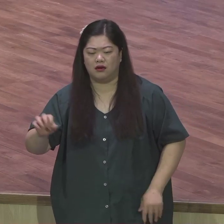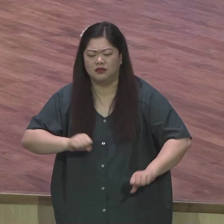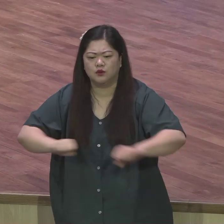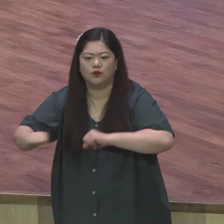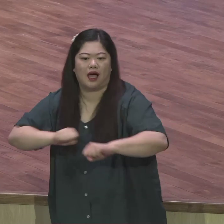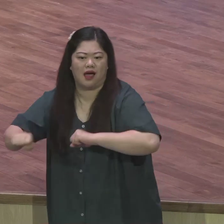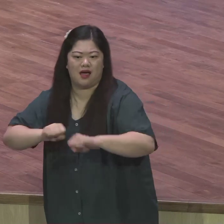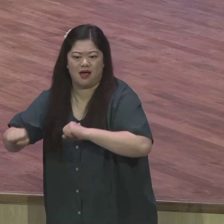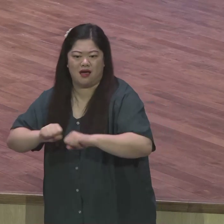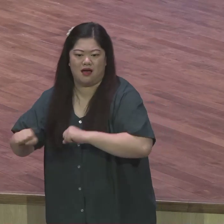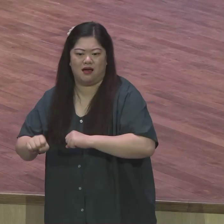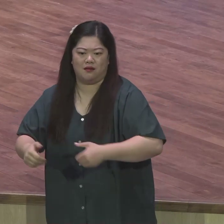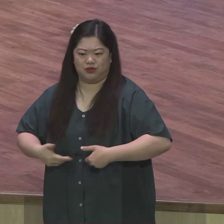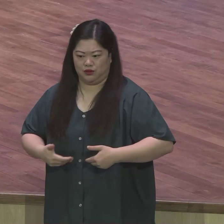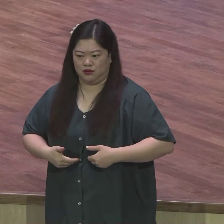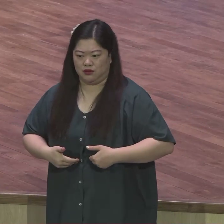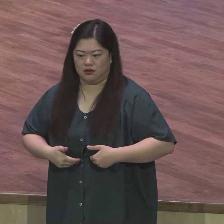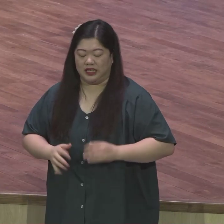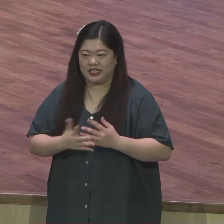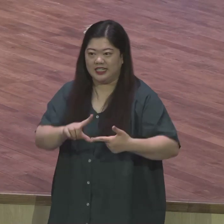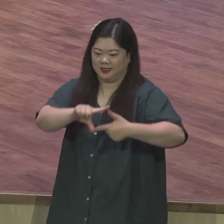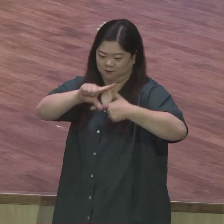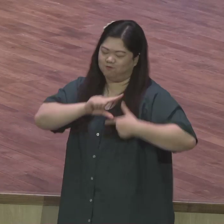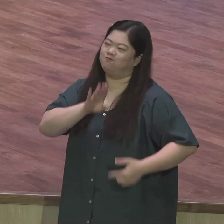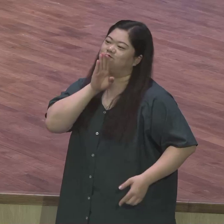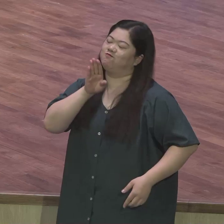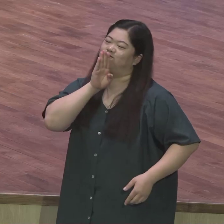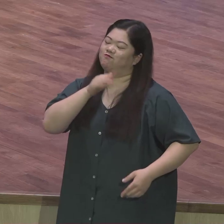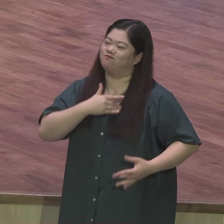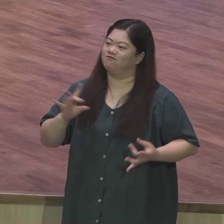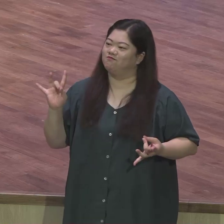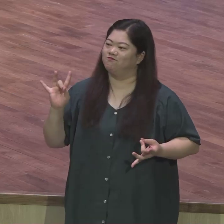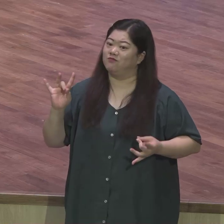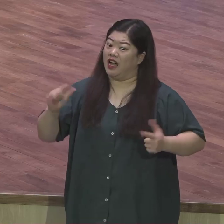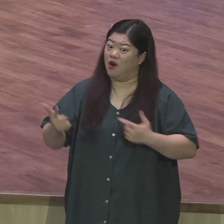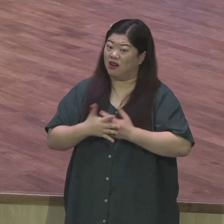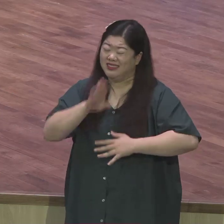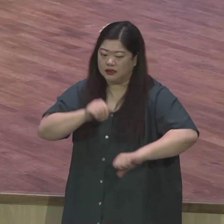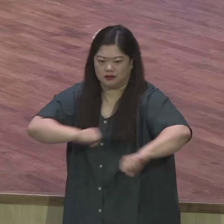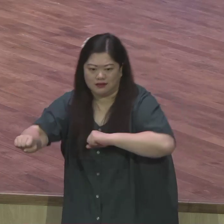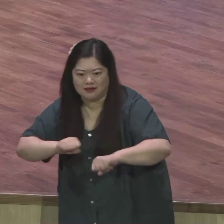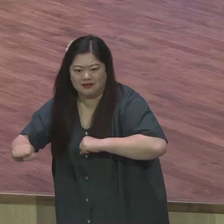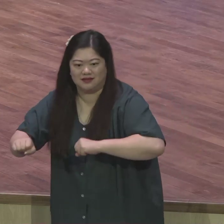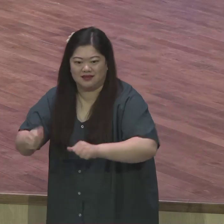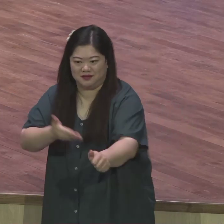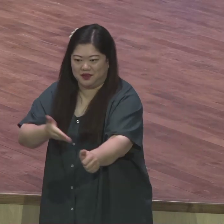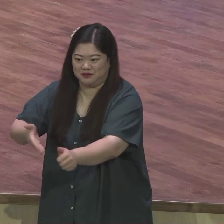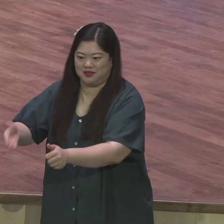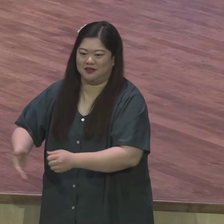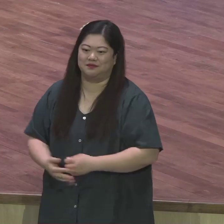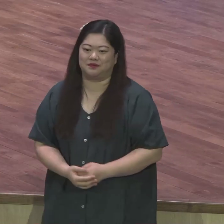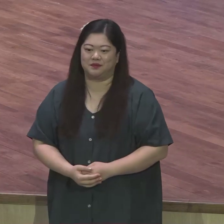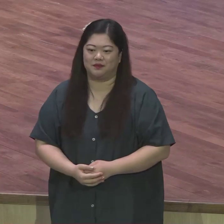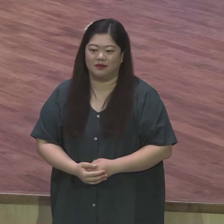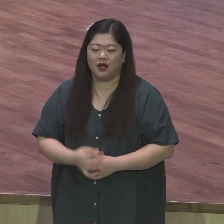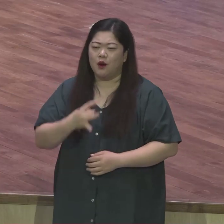뜻과 계획이 담겨지다는 것입니다 영계 모든 성도들 오늘 말씀을 통해서 오직 여호와의 뜻만이